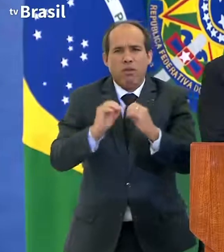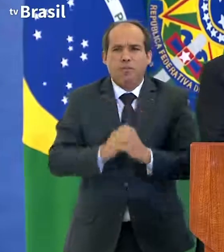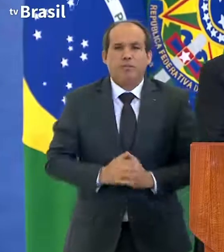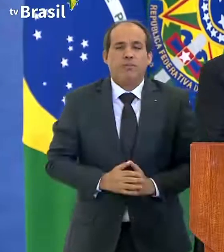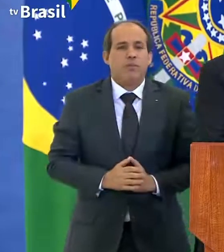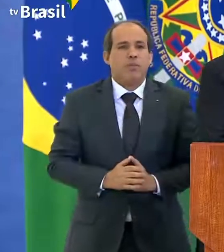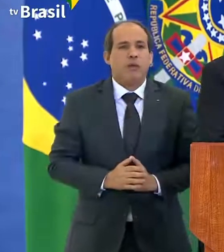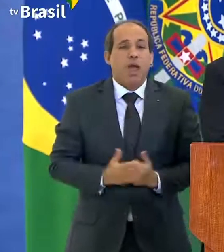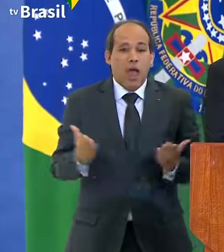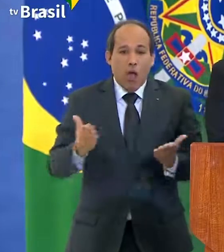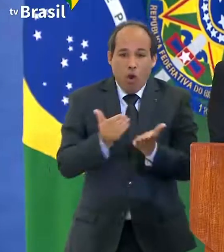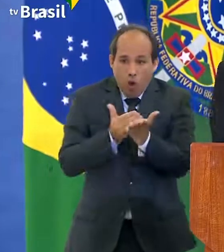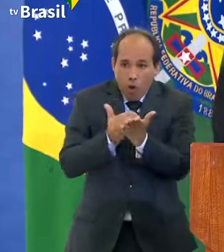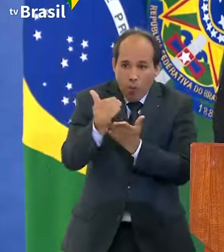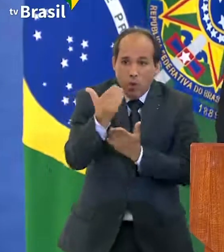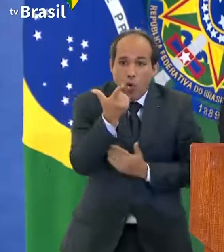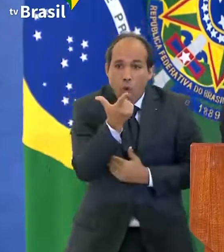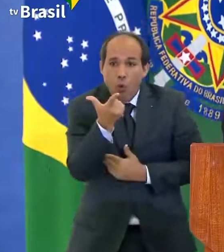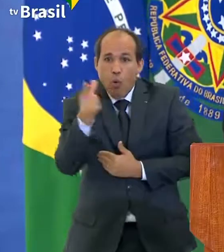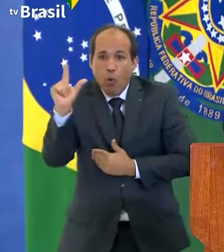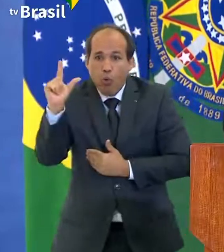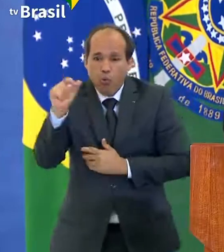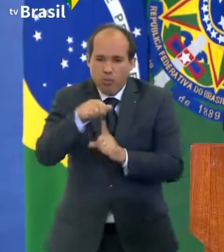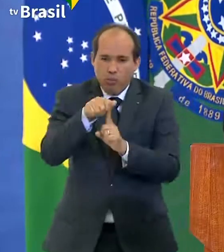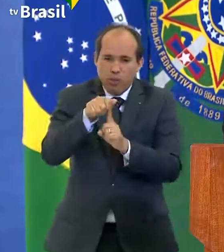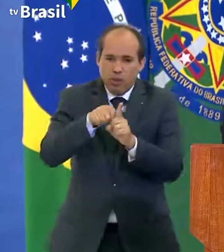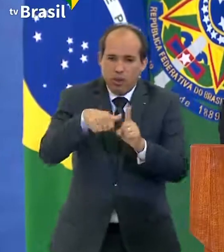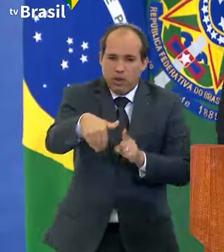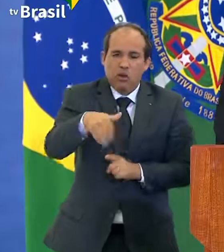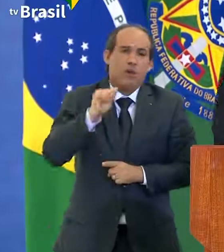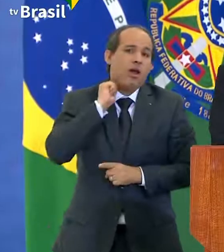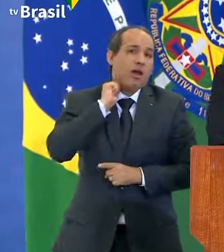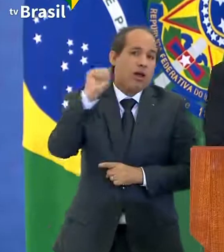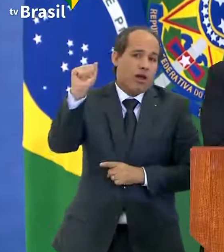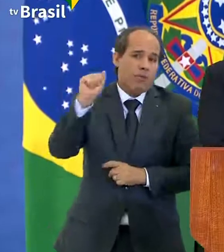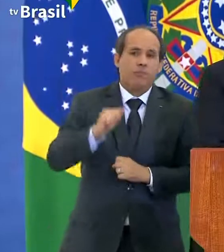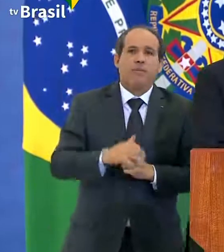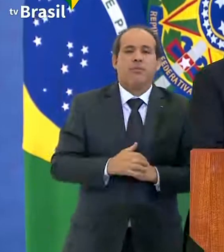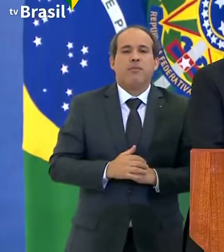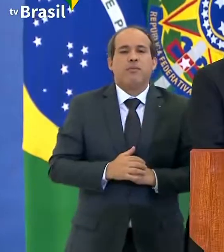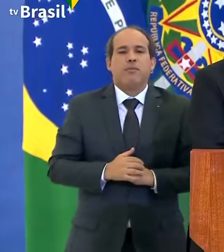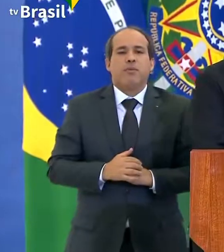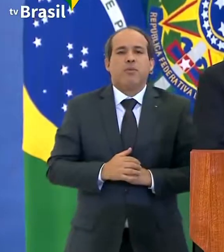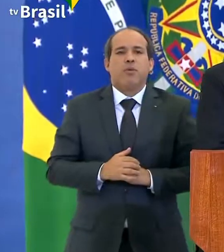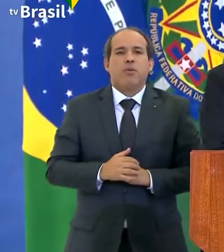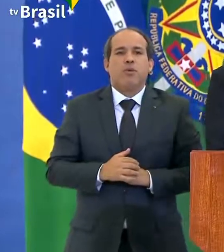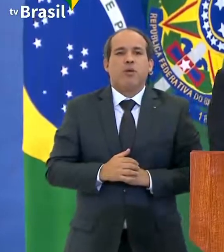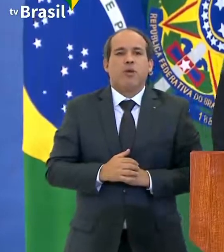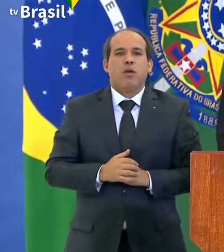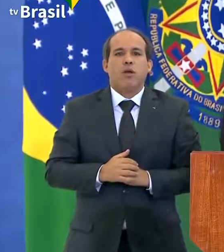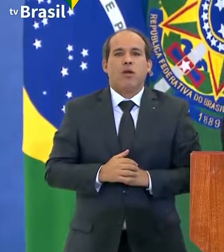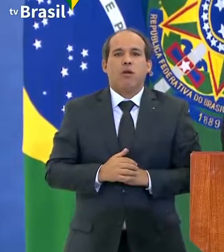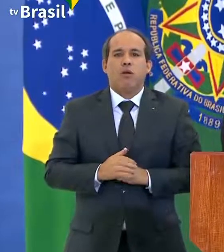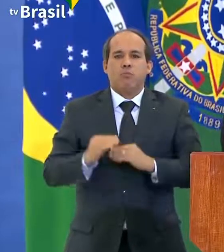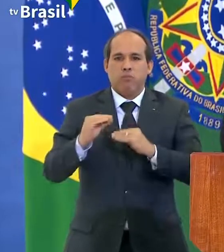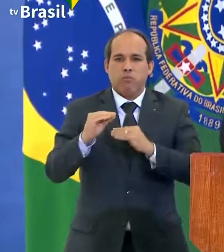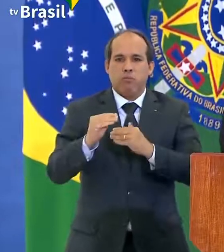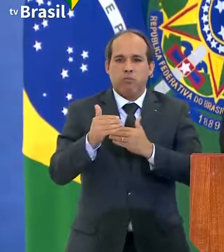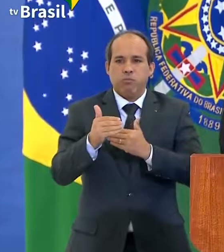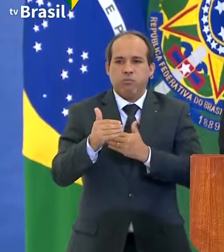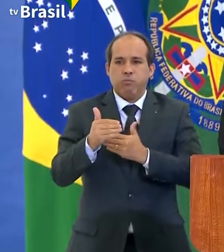Iniciaremos agora, no início do mês de abril, um prolongamento desse programa,